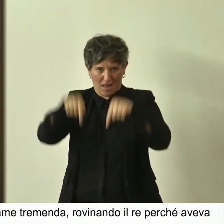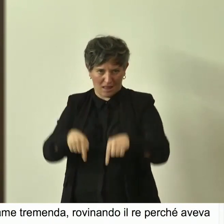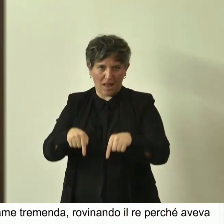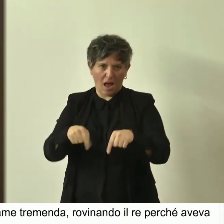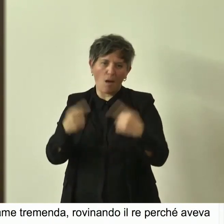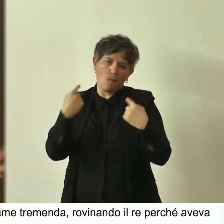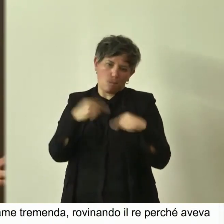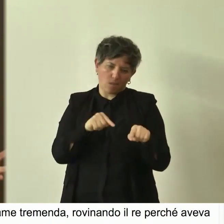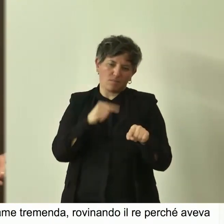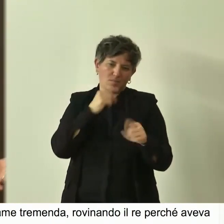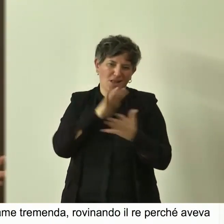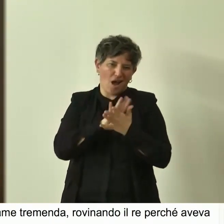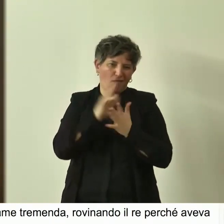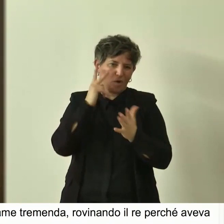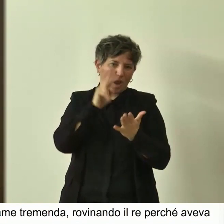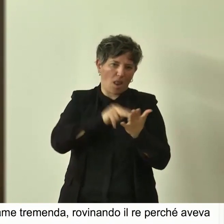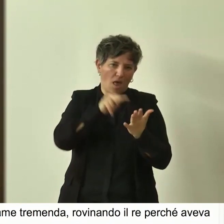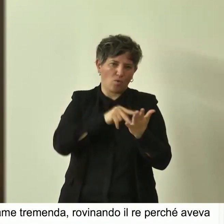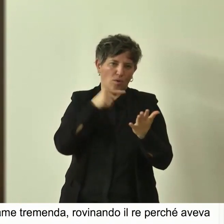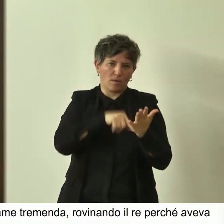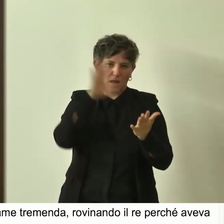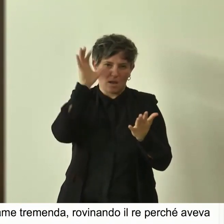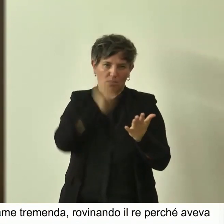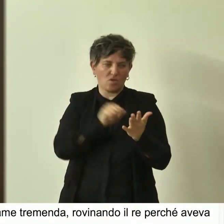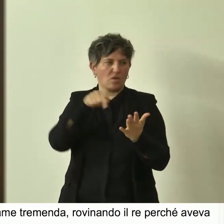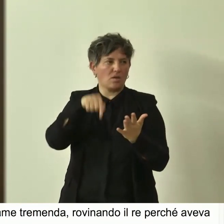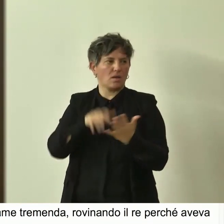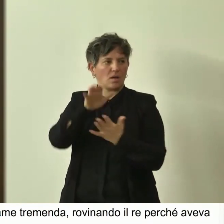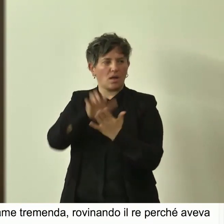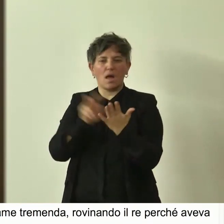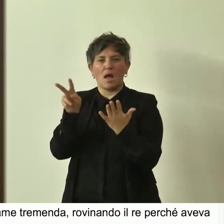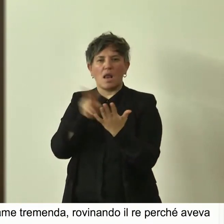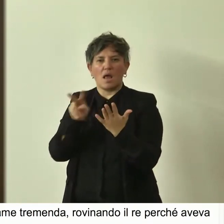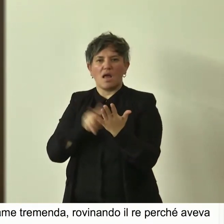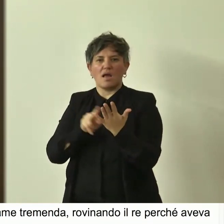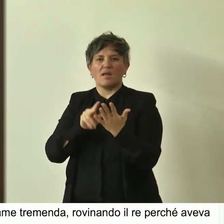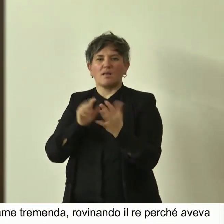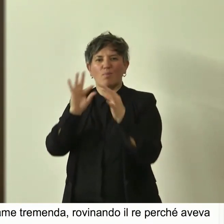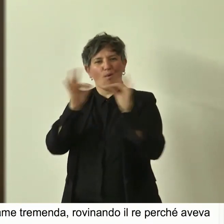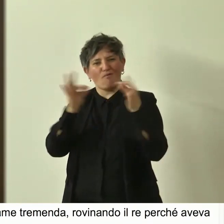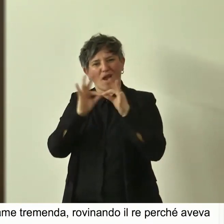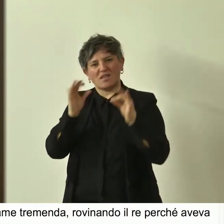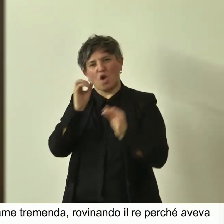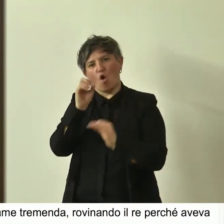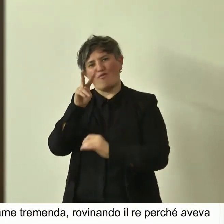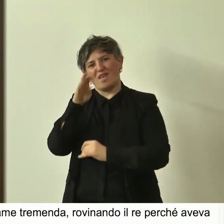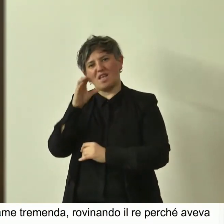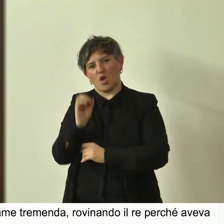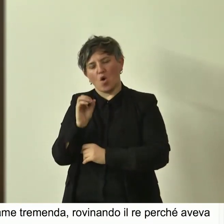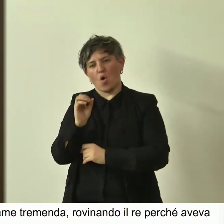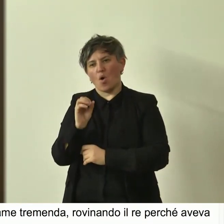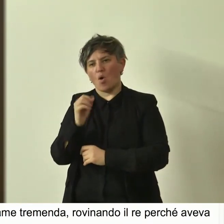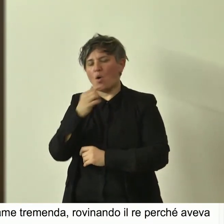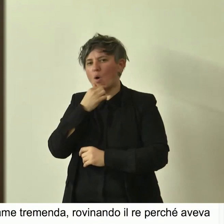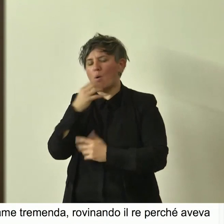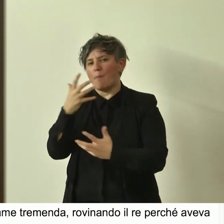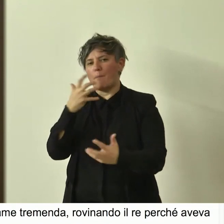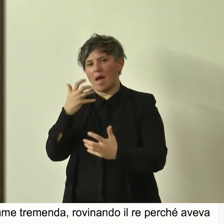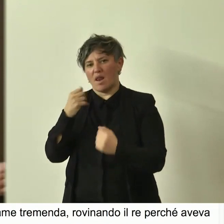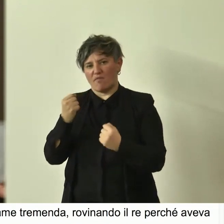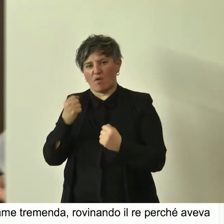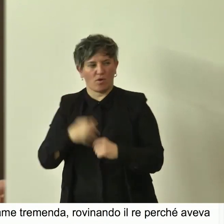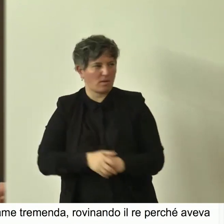e se volete vi leggo qualcosa di questo perché i versi di Ovidio sono sempre di grande bellezza.